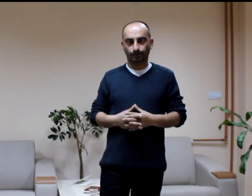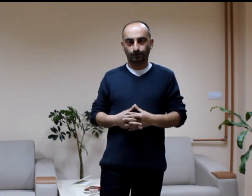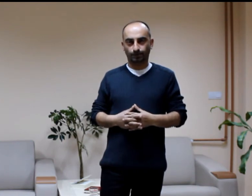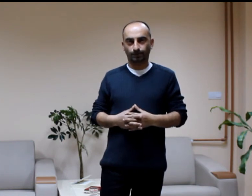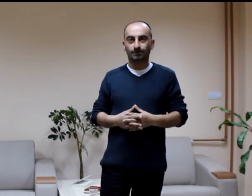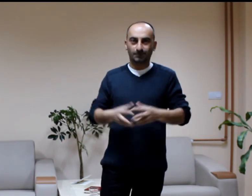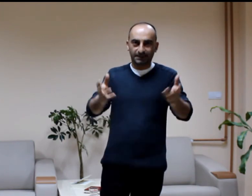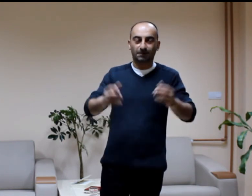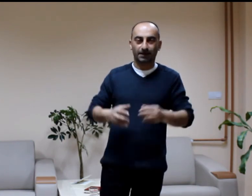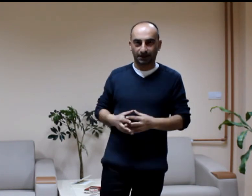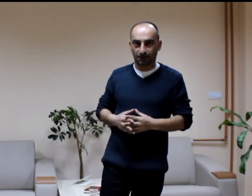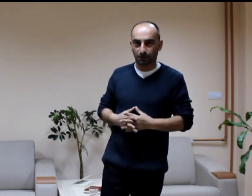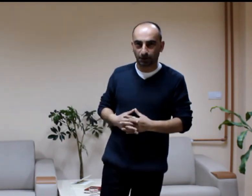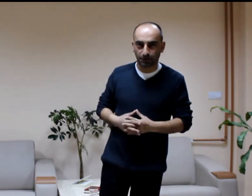Biz de merak ediyoruz.